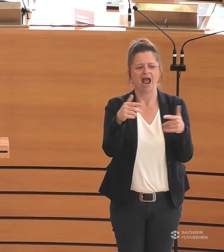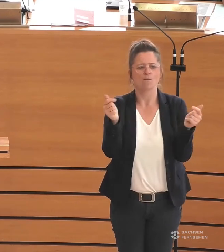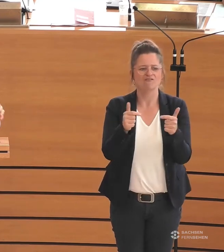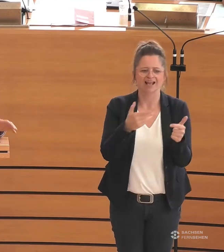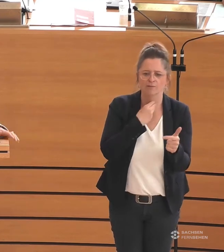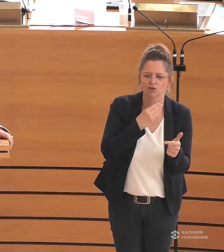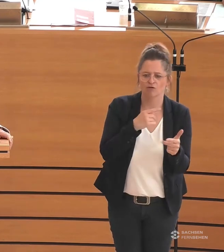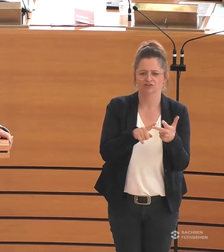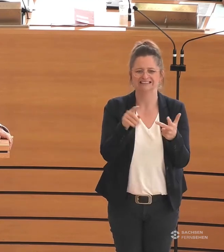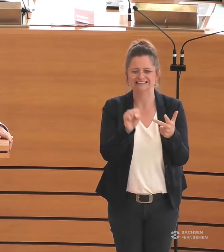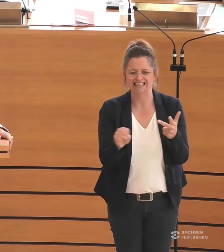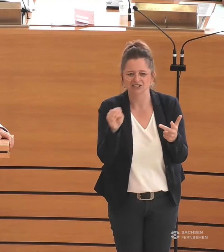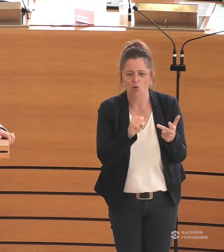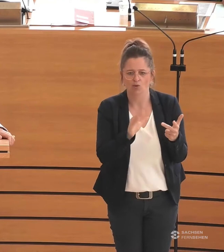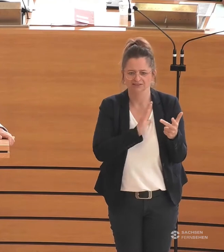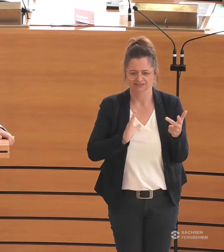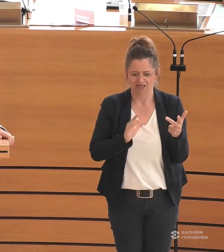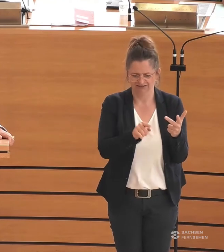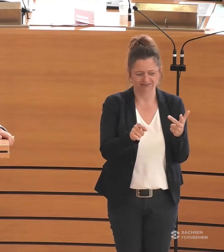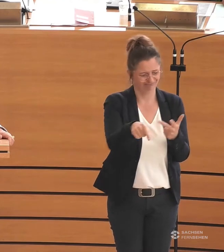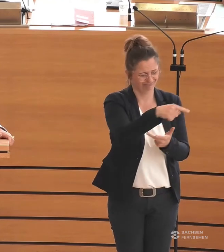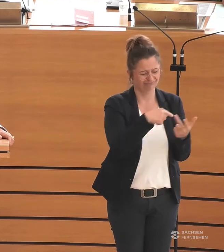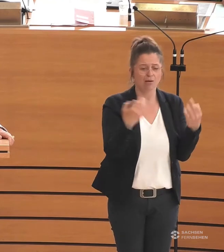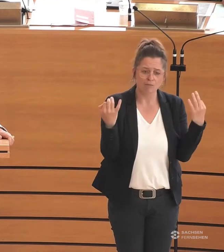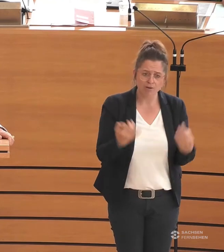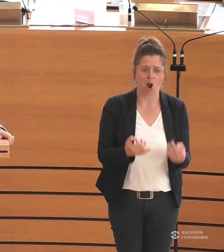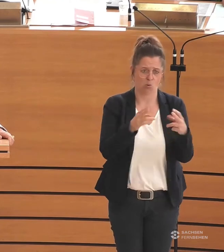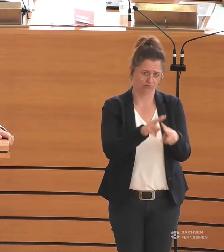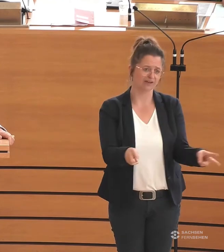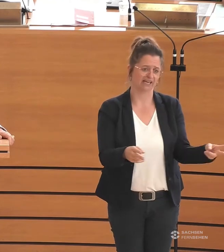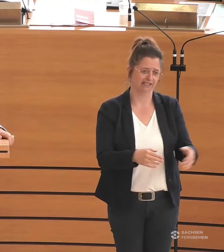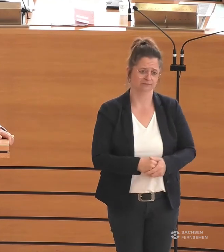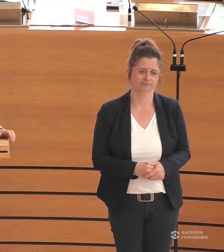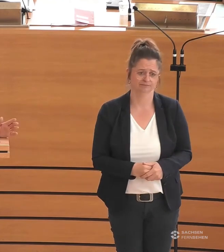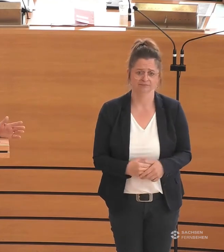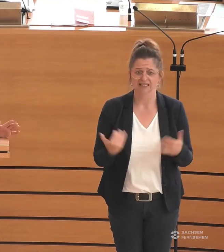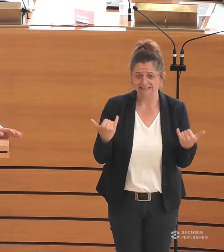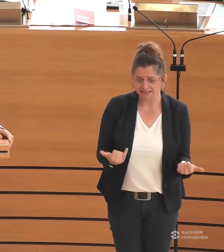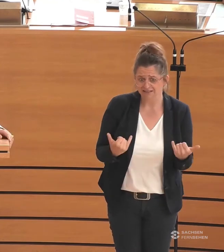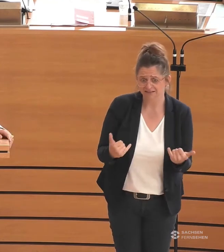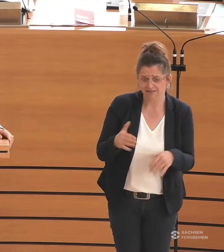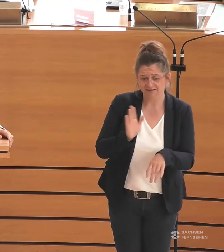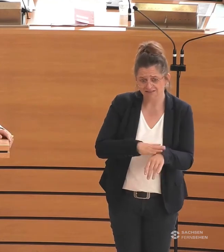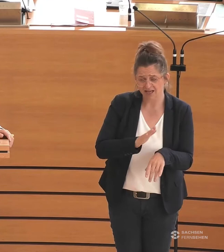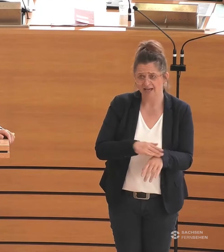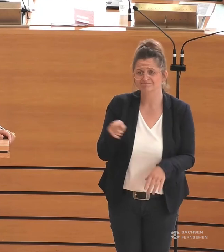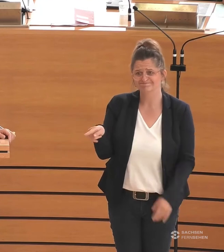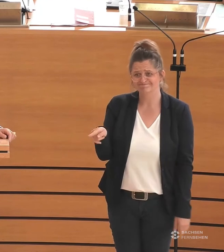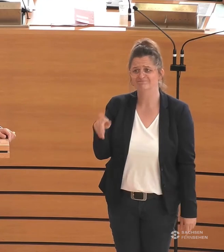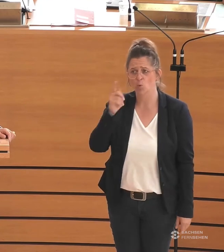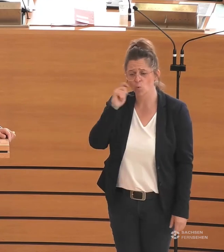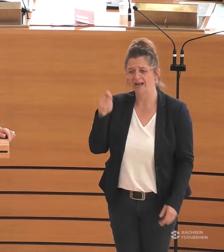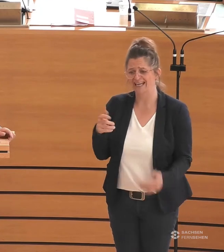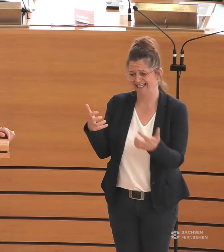auch die Senioren in Sachsen wollen und brauchen den Frieden. Und zur jetzigen Zeit, ich denke da an den Ukraine-Krieg,